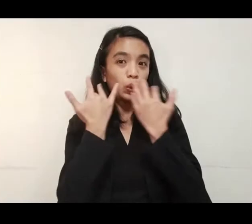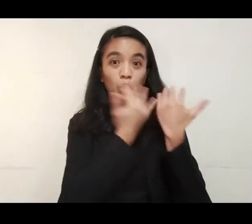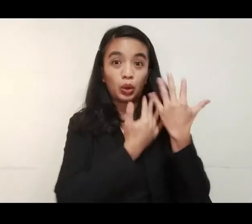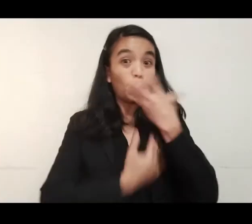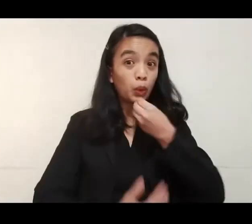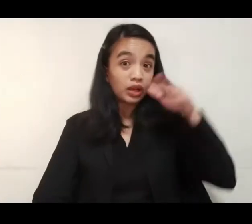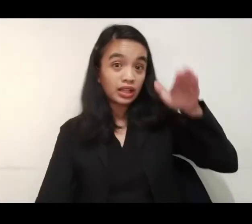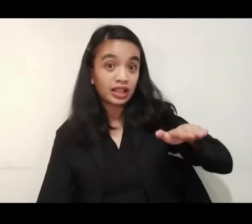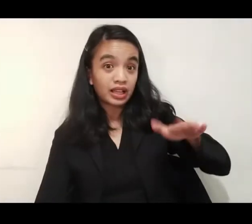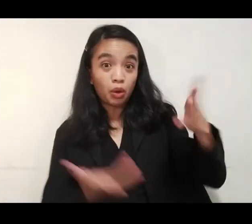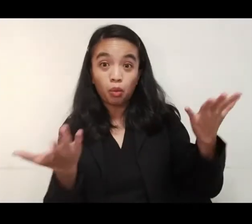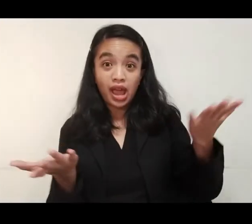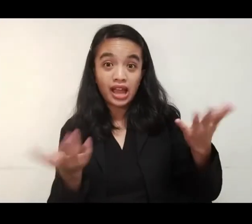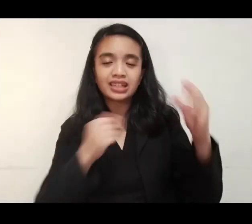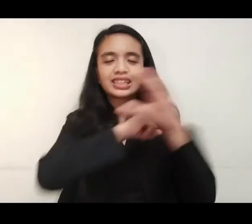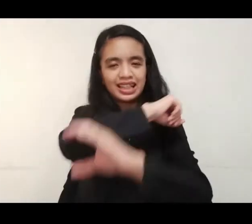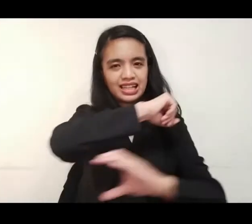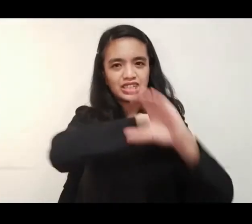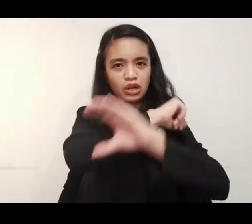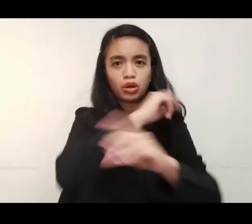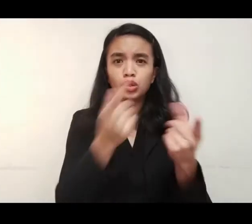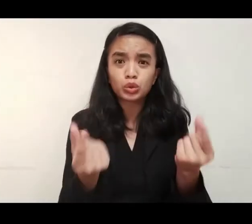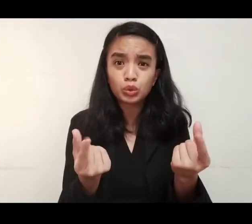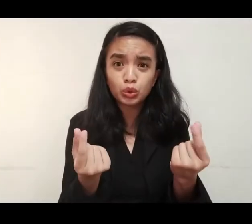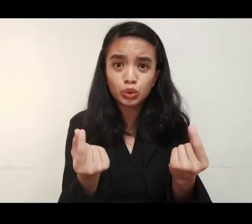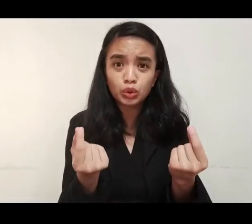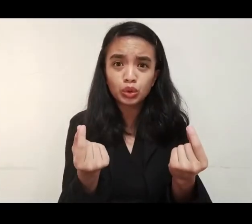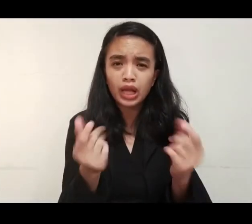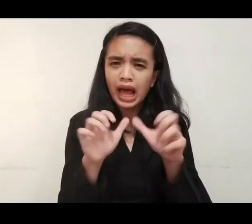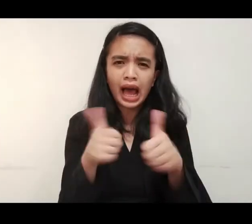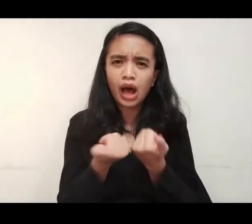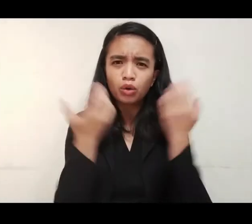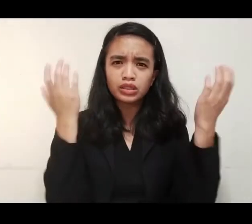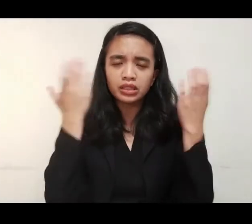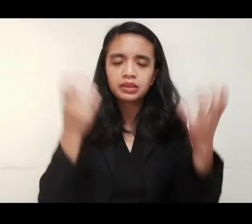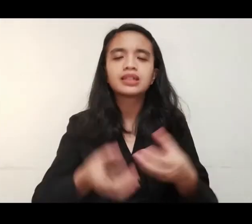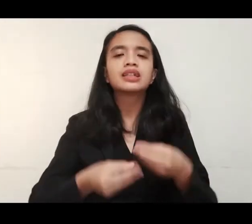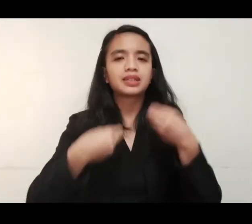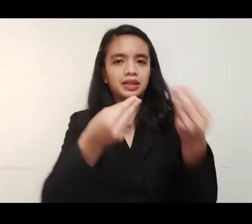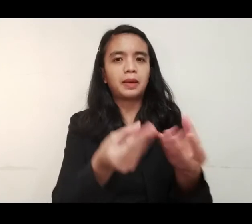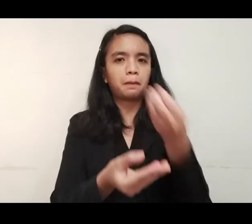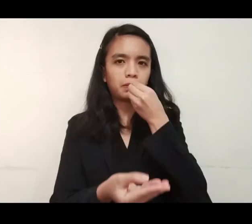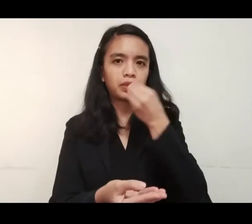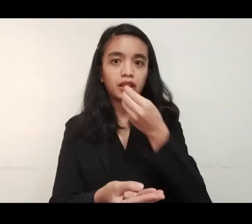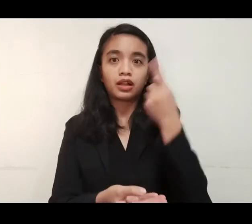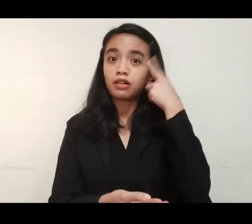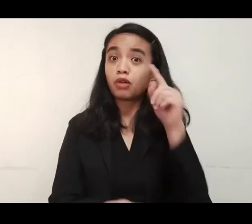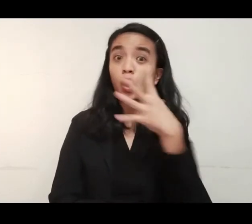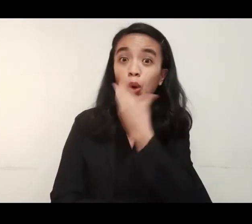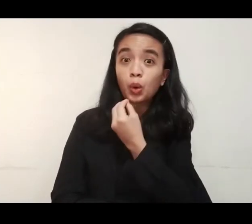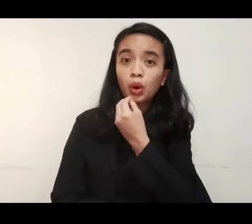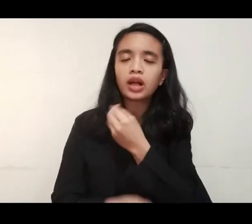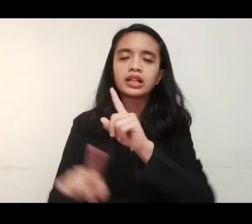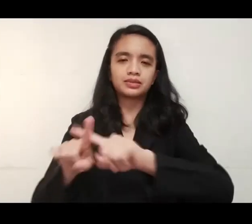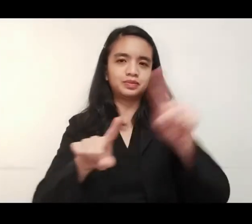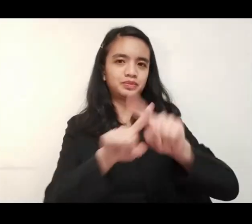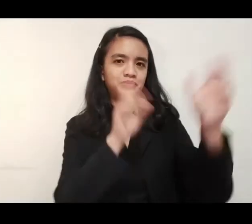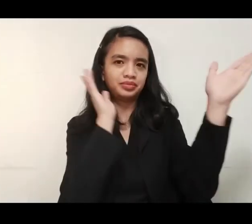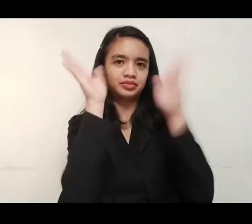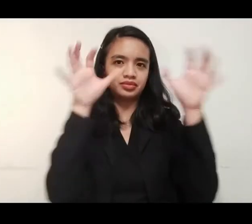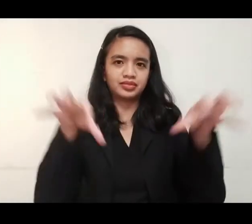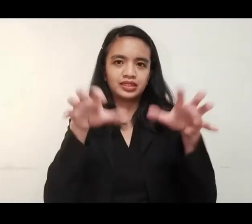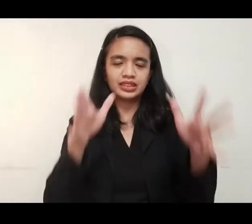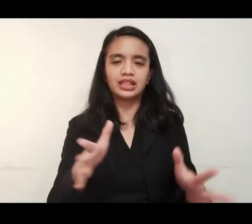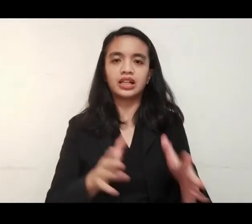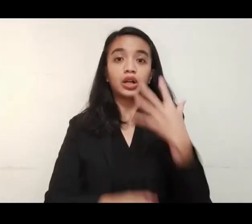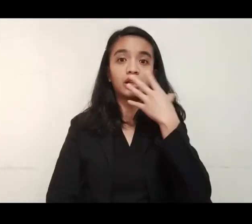Selebrasyon ng kaarawan ng isang bata sa Kalasyao, Pangasinan idinaan sa pamimigay ng pagkain sa